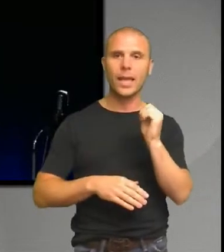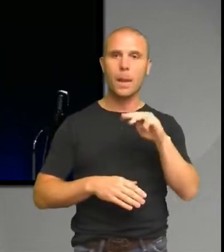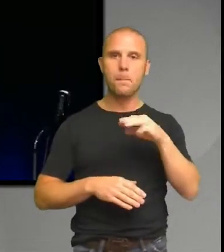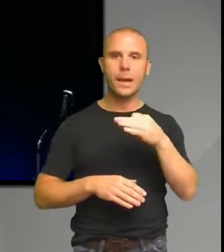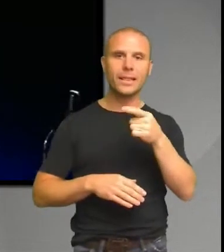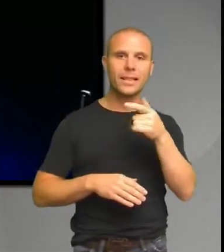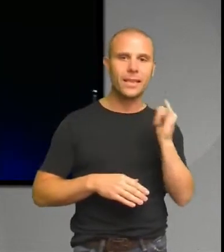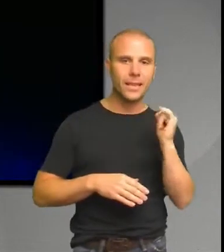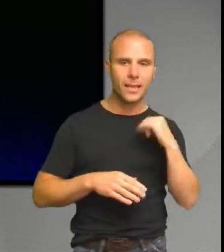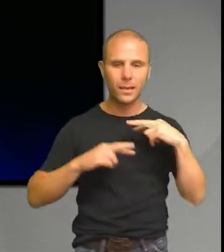resande fort, vilket jag älskar.